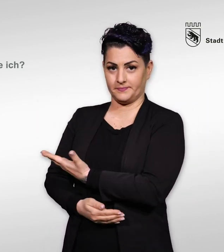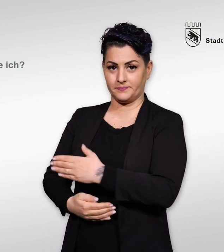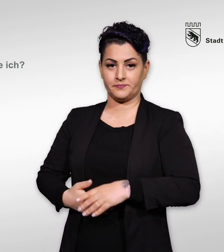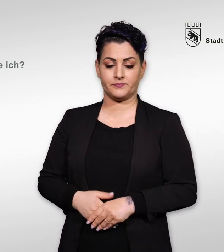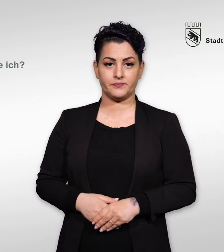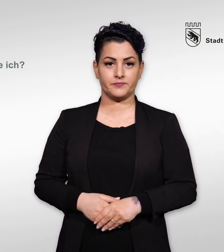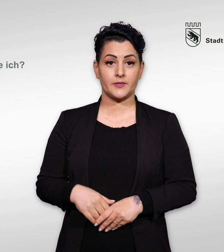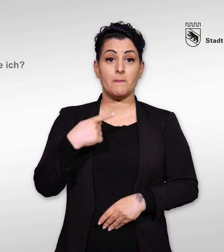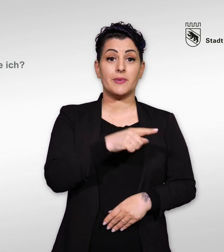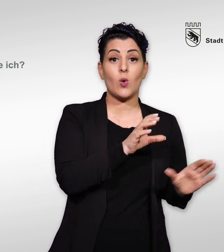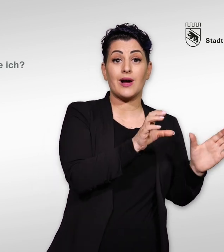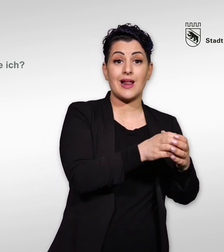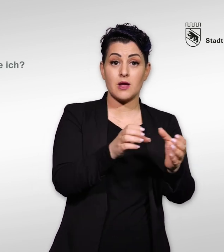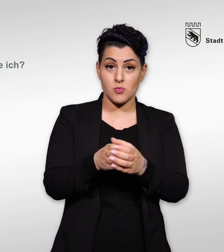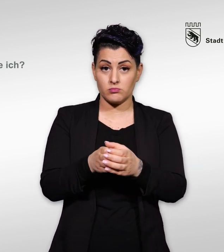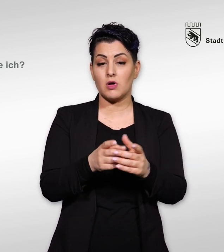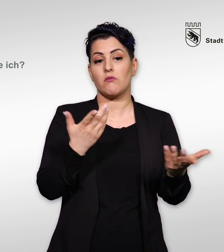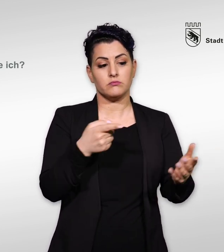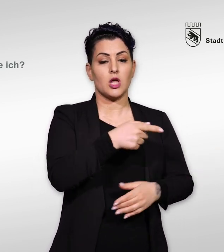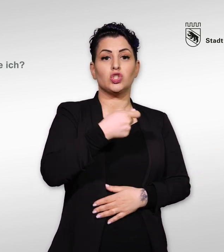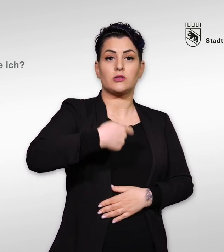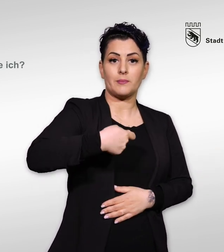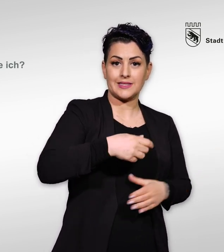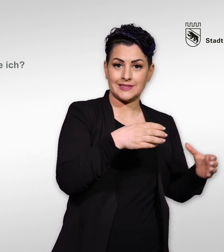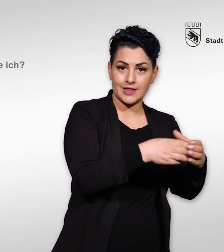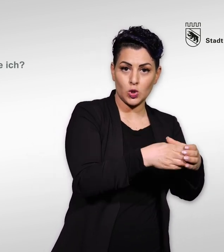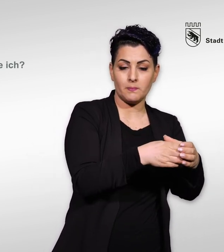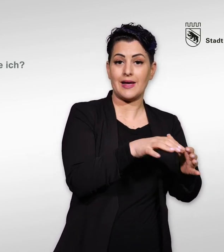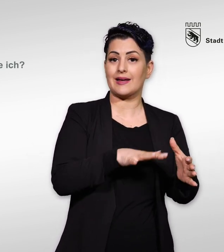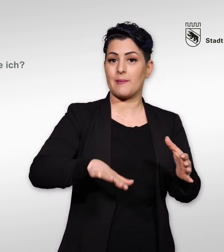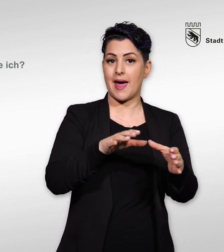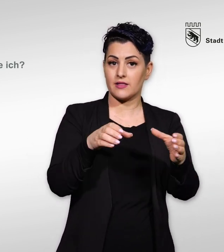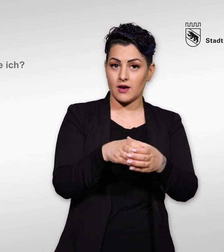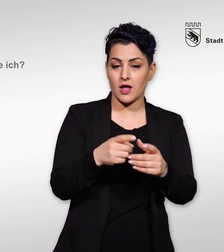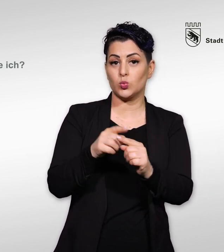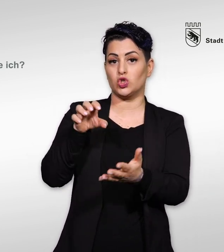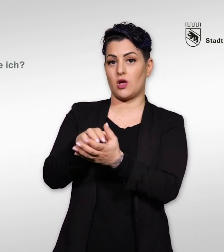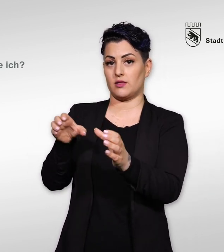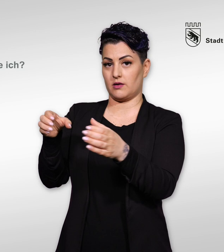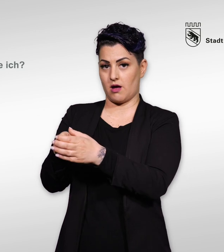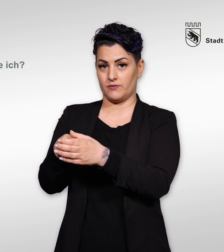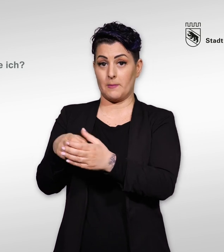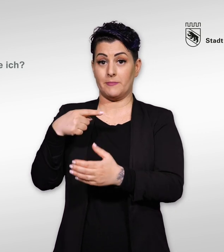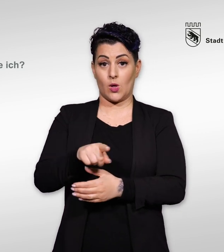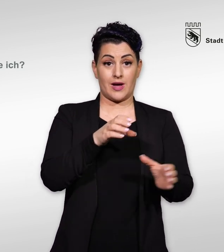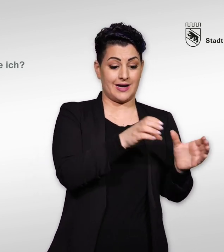Legen Sie pro Gremium, also Stadtpräsidium, Gemeinderat und Stadtrat, einen ausgefüllten Wahlzettel ins